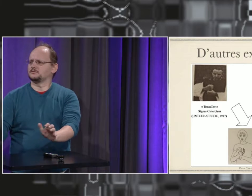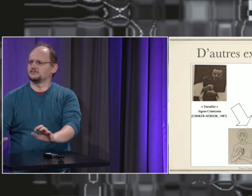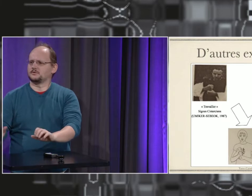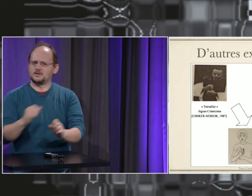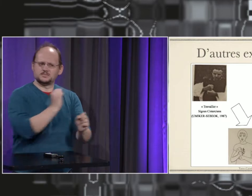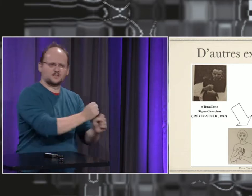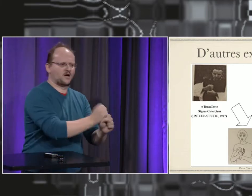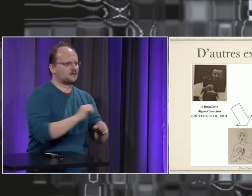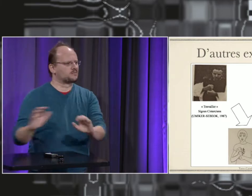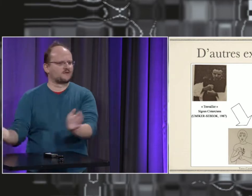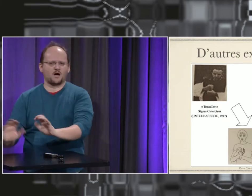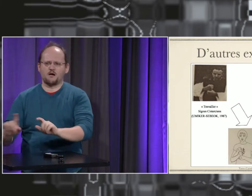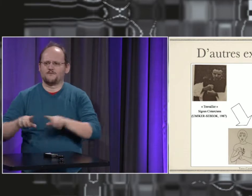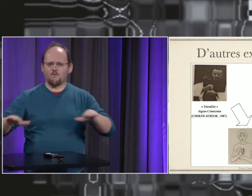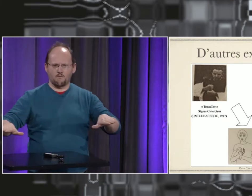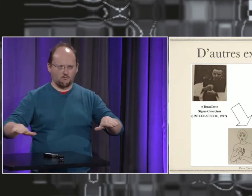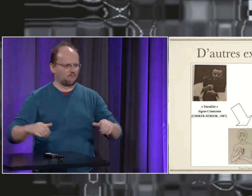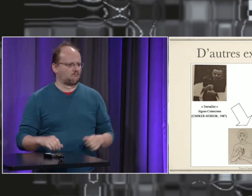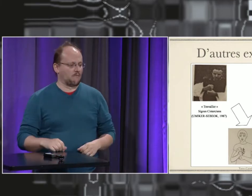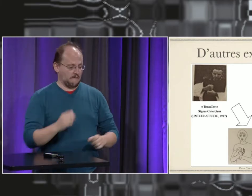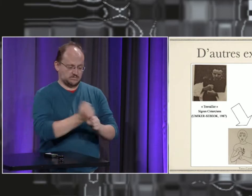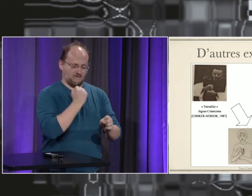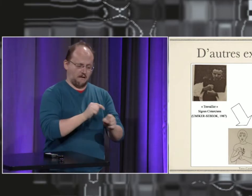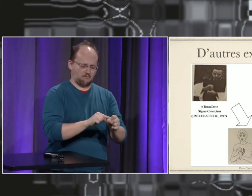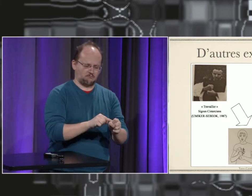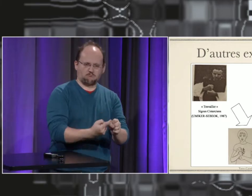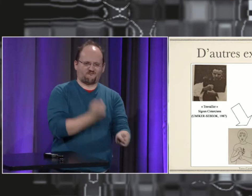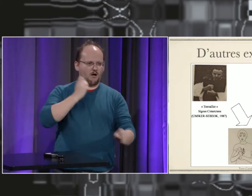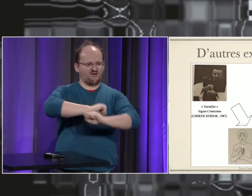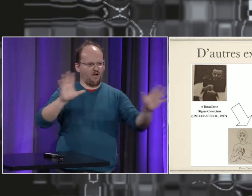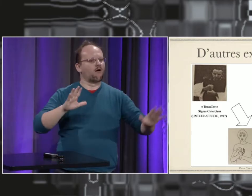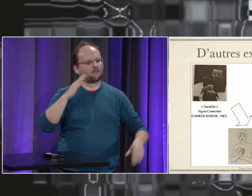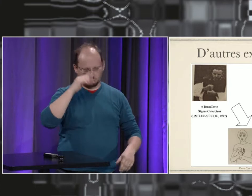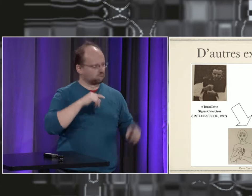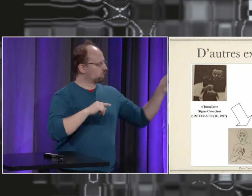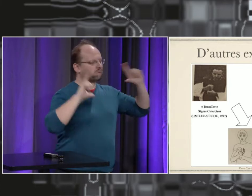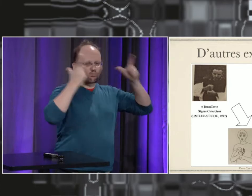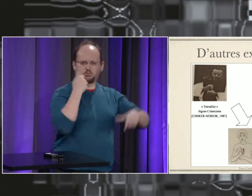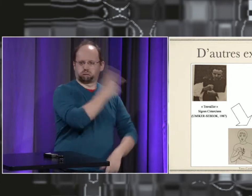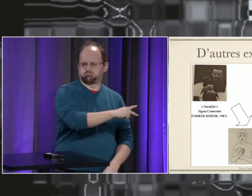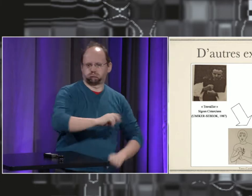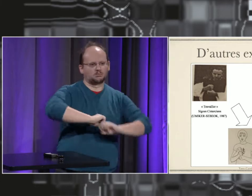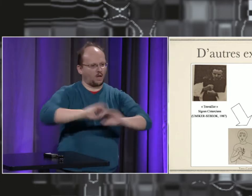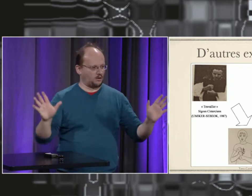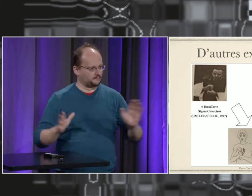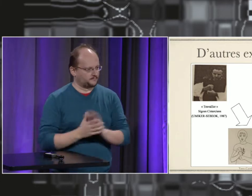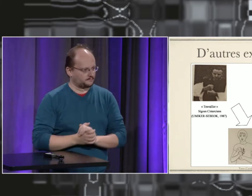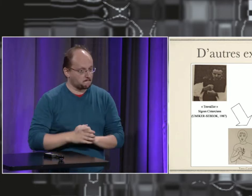on a ce vieux signe également. Travail, travail, deux signes en parallèle. travail qui est très clair, qui est un